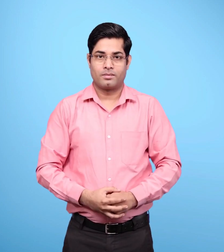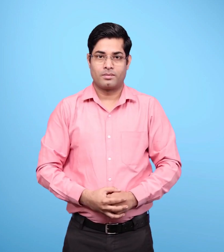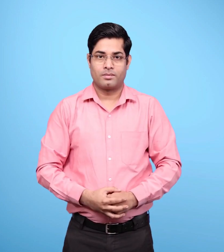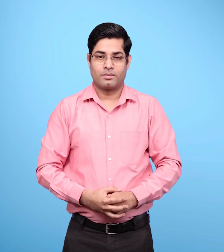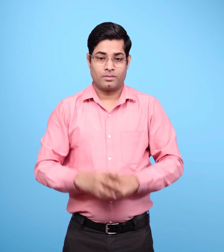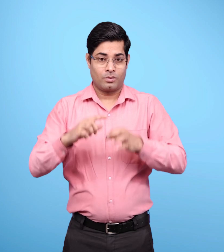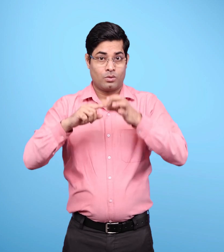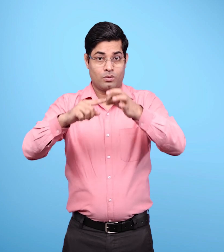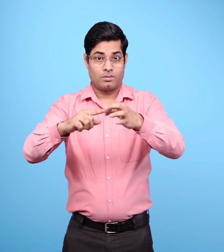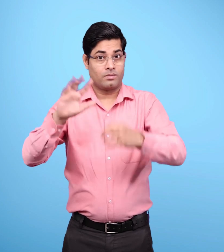पांचवा